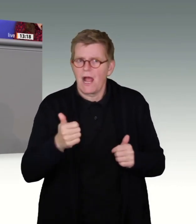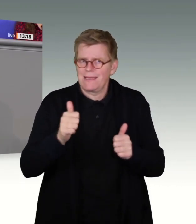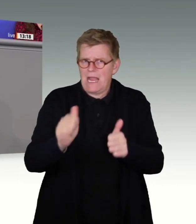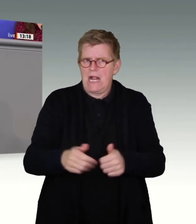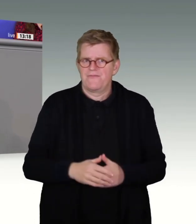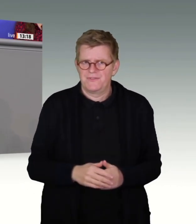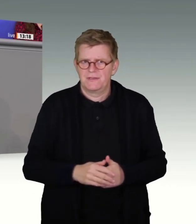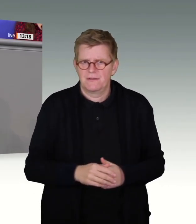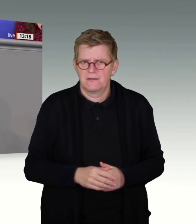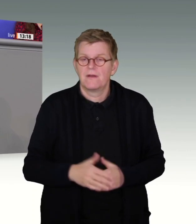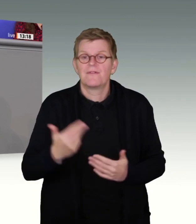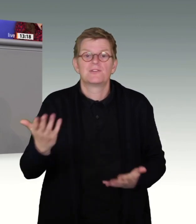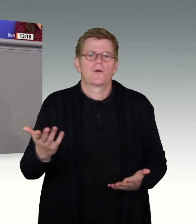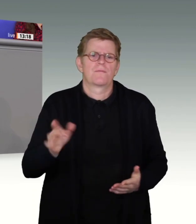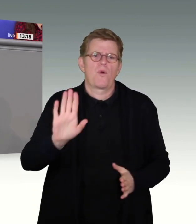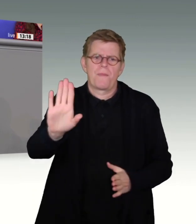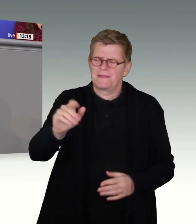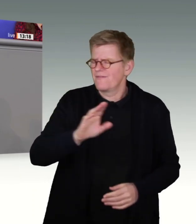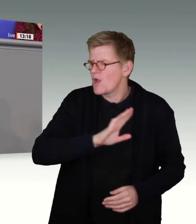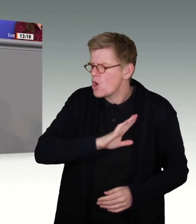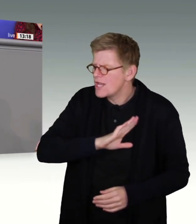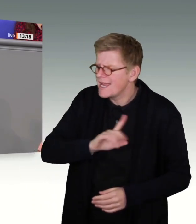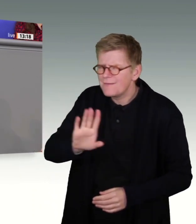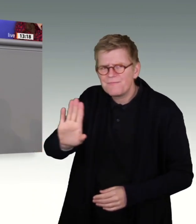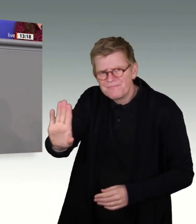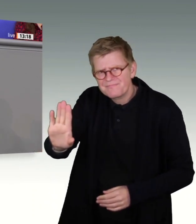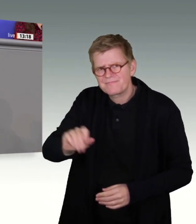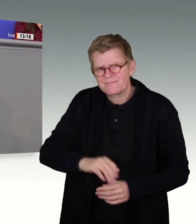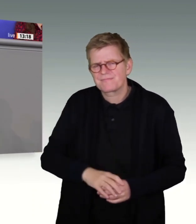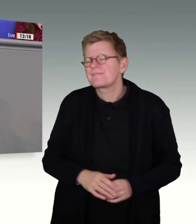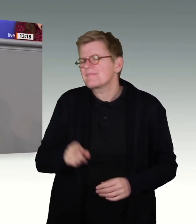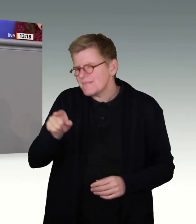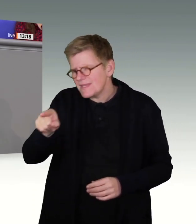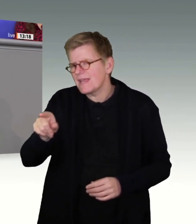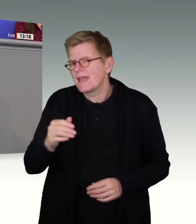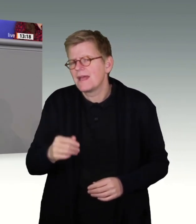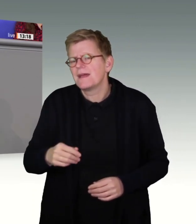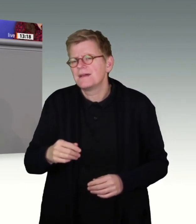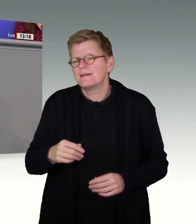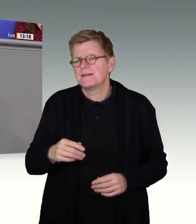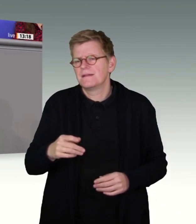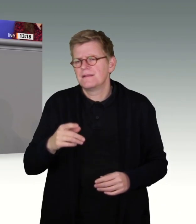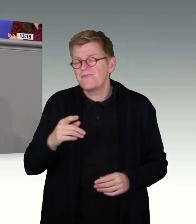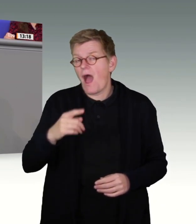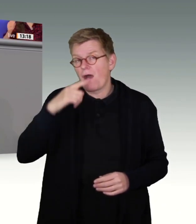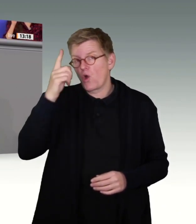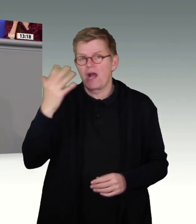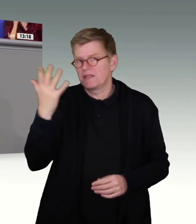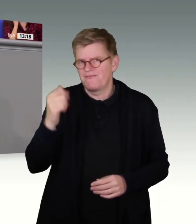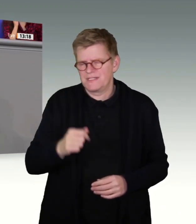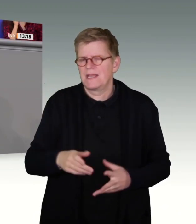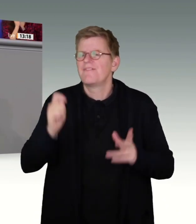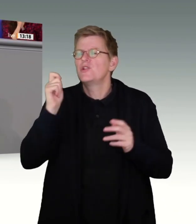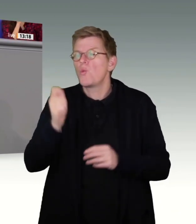nein, das ist arrogant, Herr Kollege, arrogant ist es, arrogant ist es, zwei, drei Tage nach dem